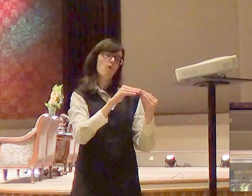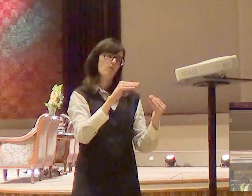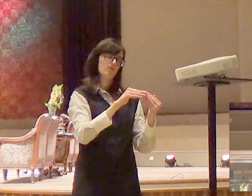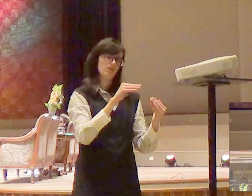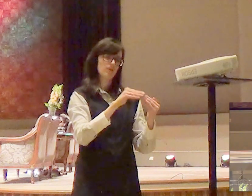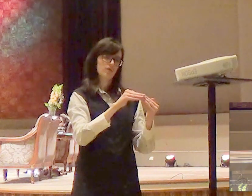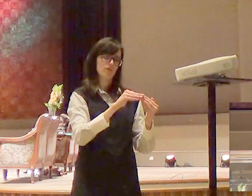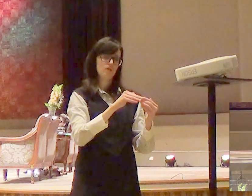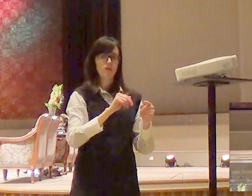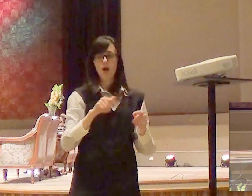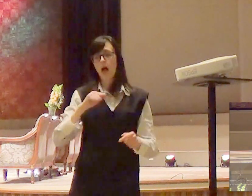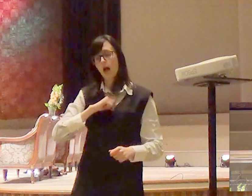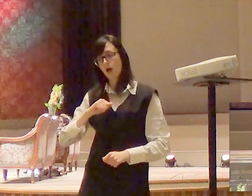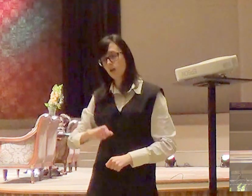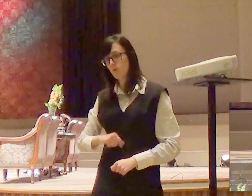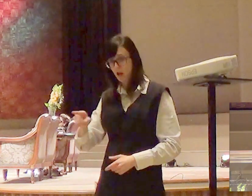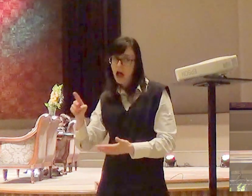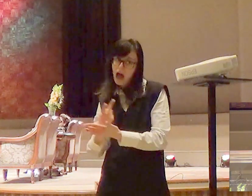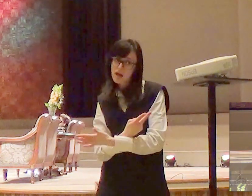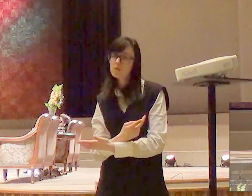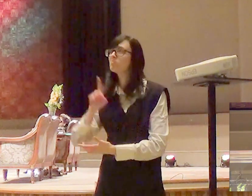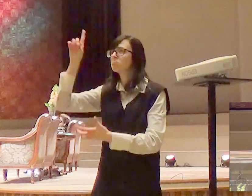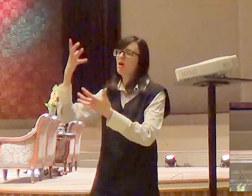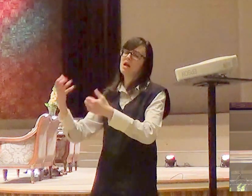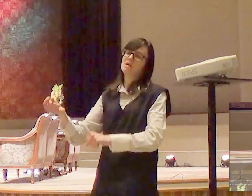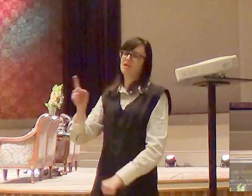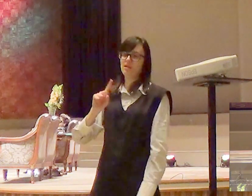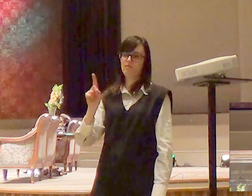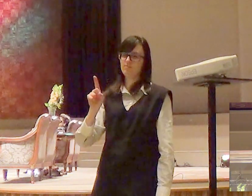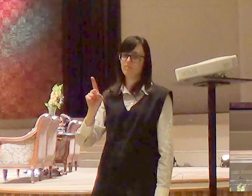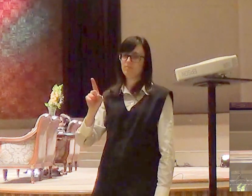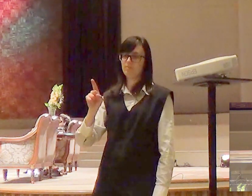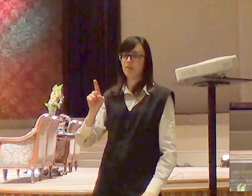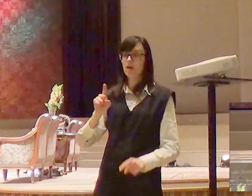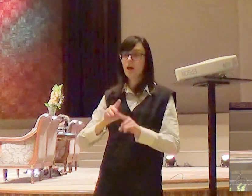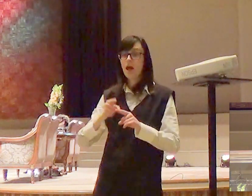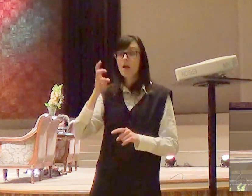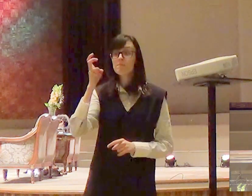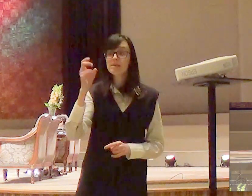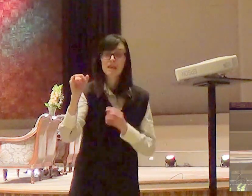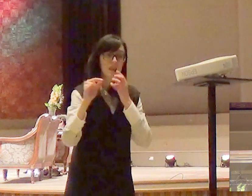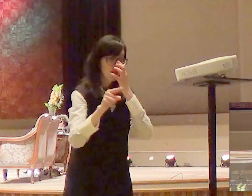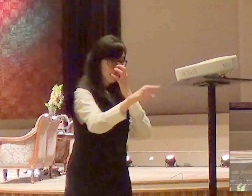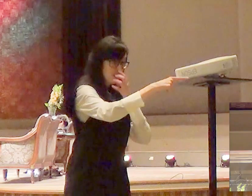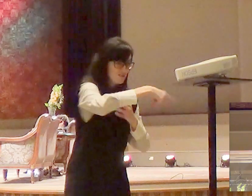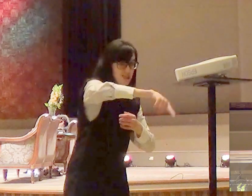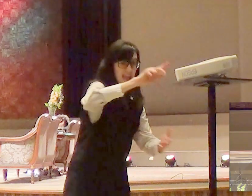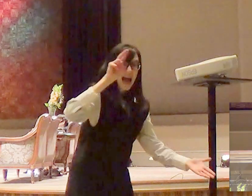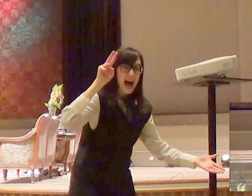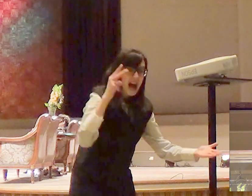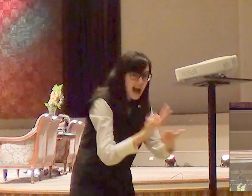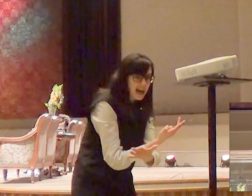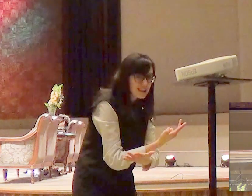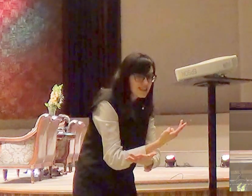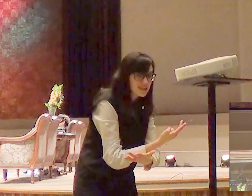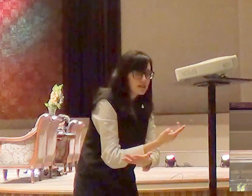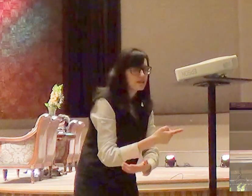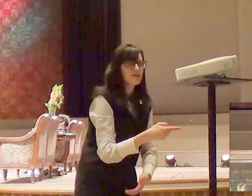aceitar de Arão mas se vocês tiveram errados tiverem errados vocês conhecem a